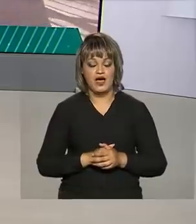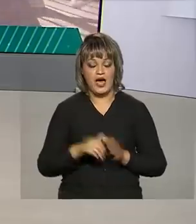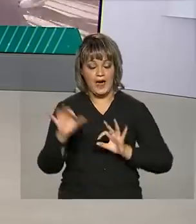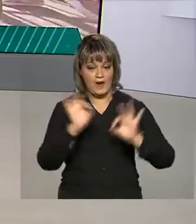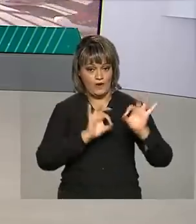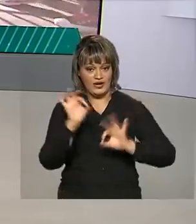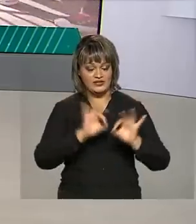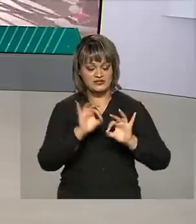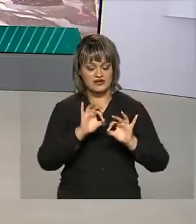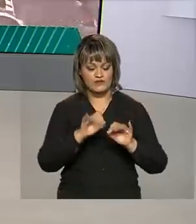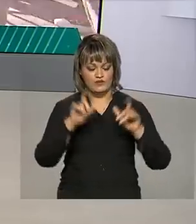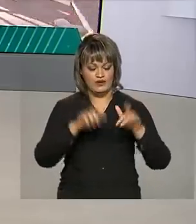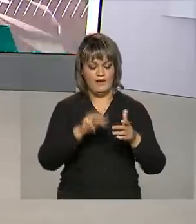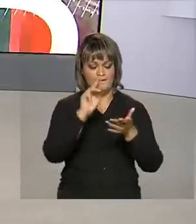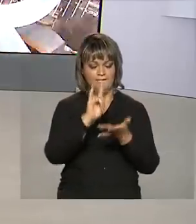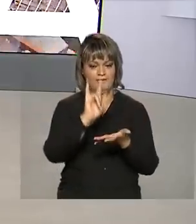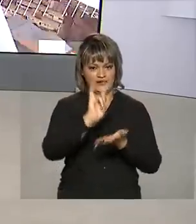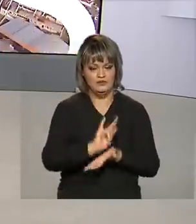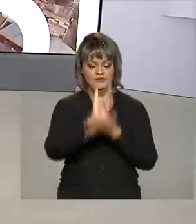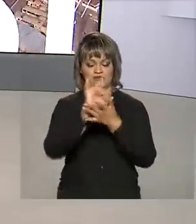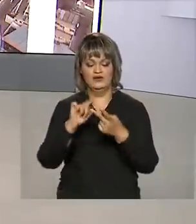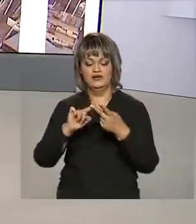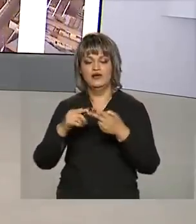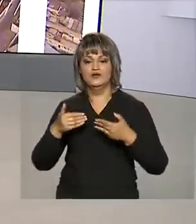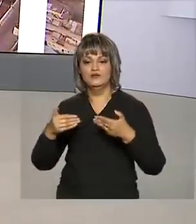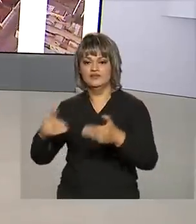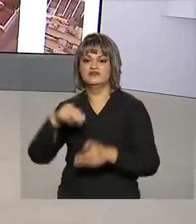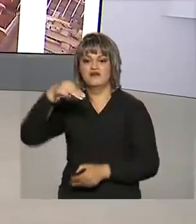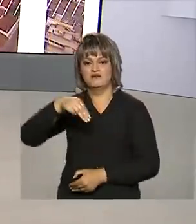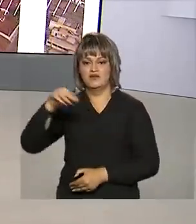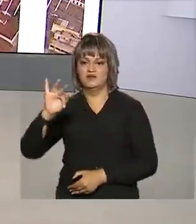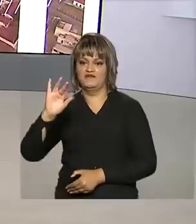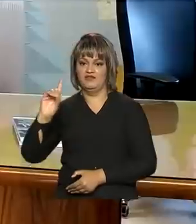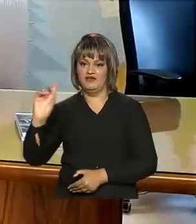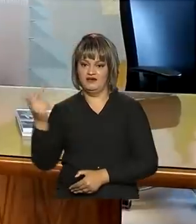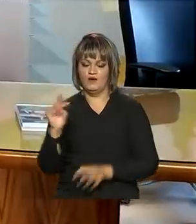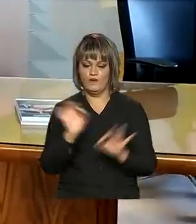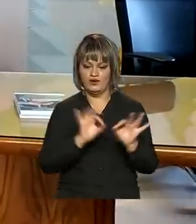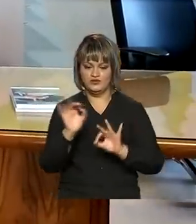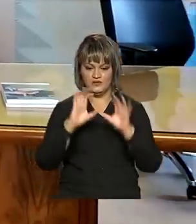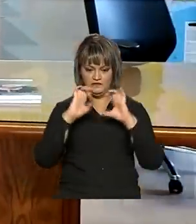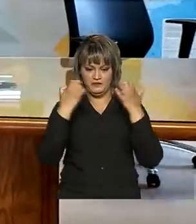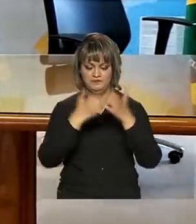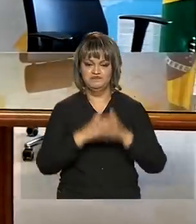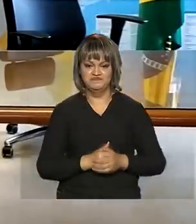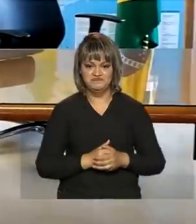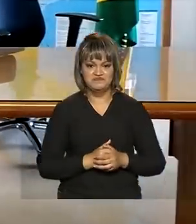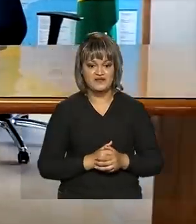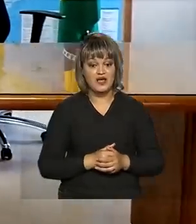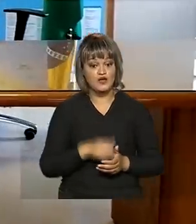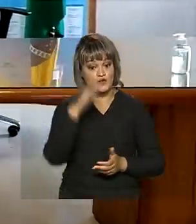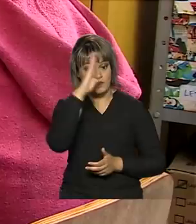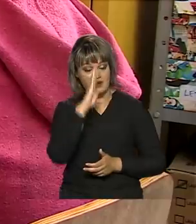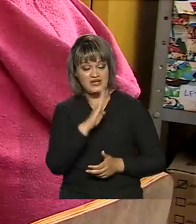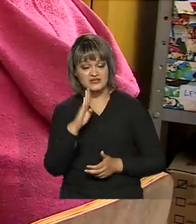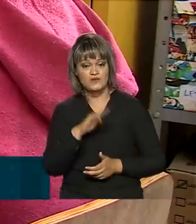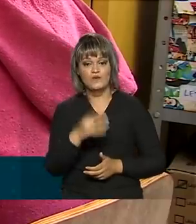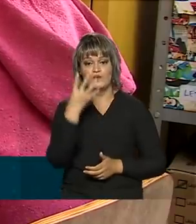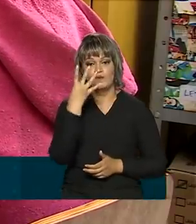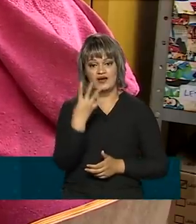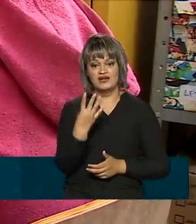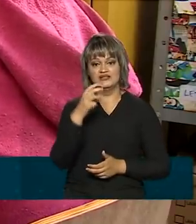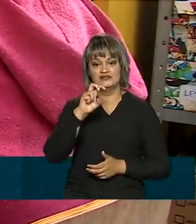Voluntária e pelo Ministério da Mulher, da Família e dos Direitos Humanos. No Brasil, pelo menos 45